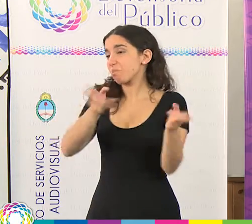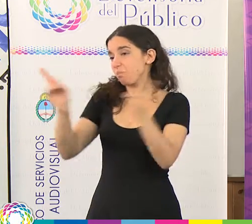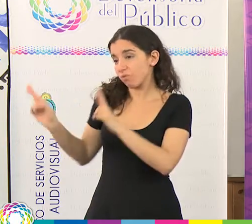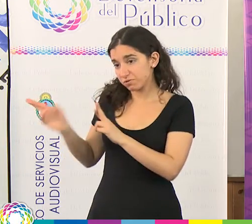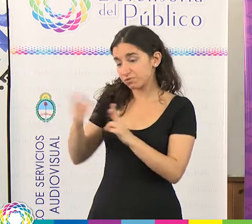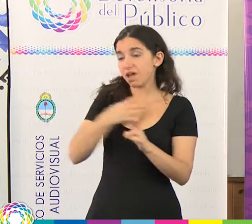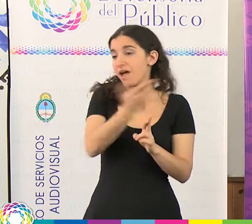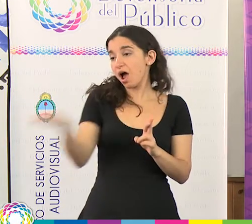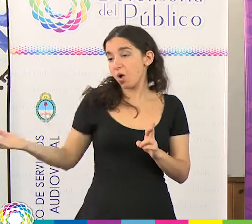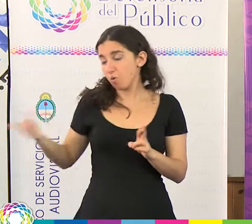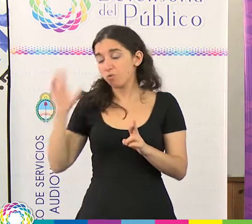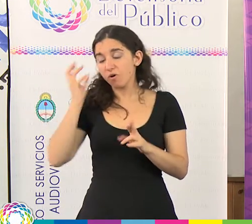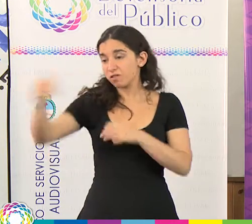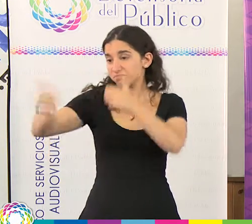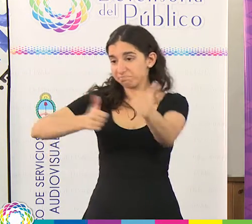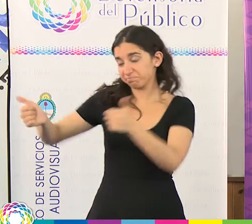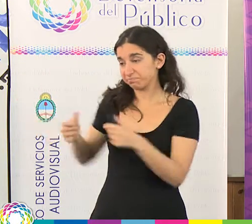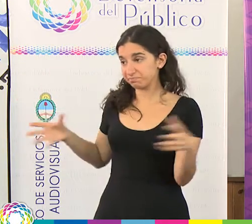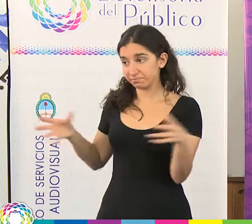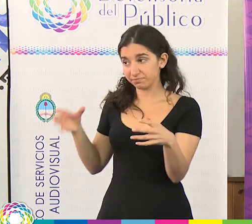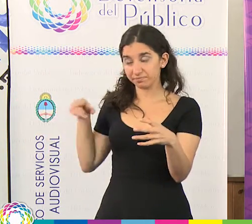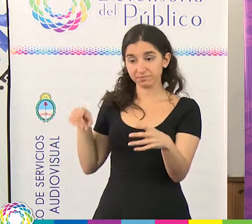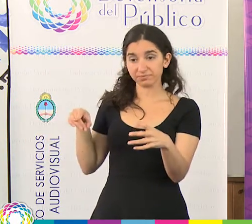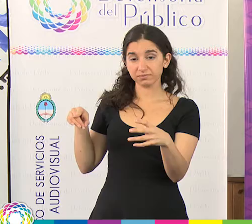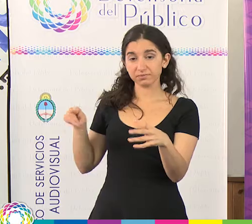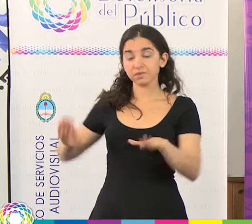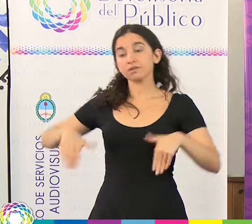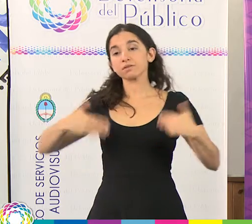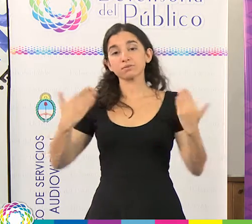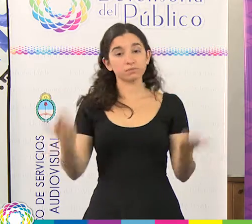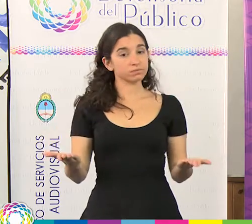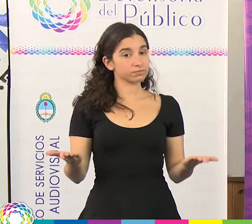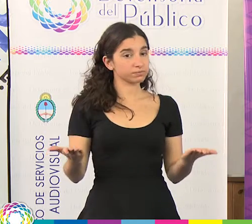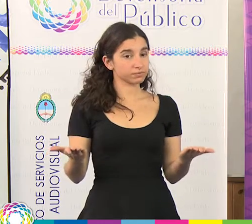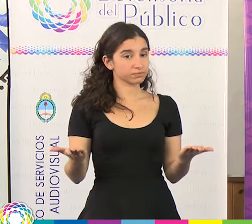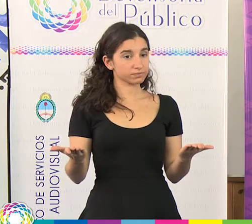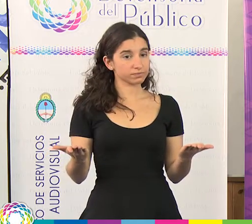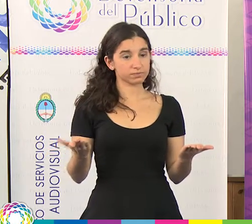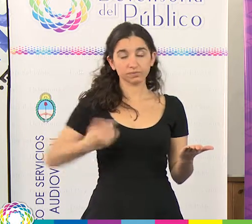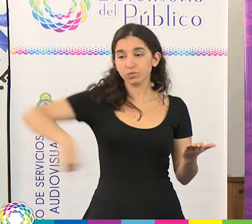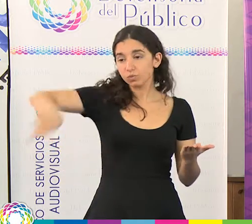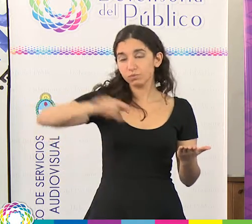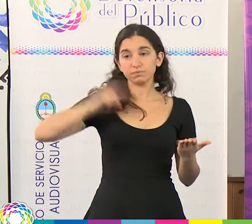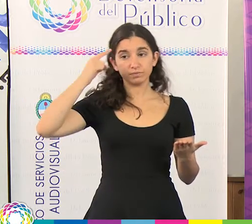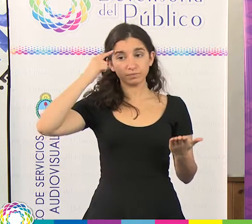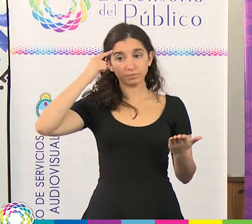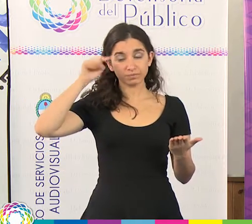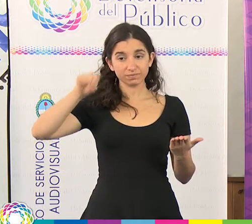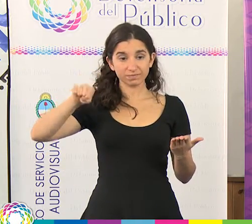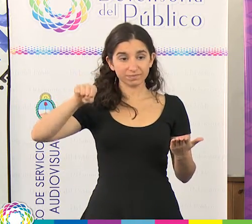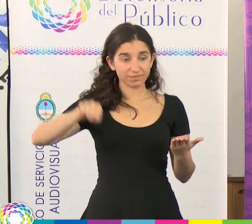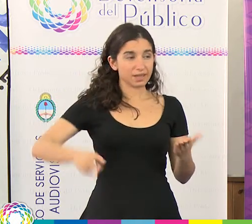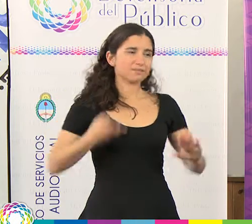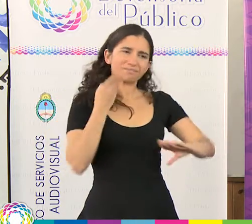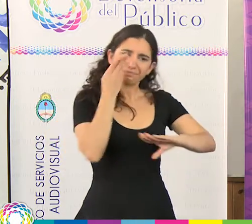alumnos y alumnas del Instituto de Formación Docente. Por eso también reivindicar y solicitar la